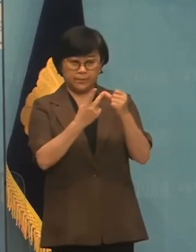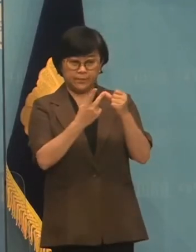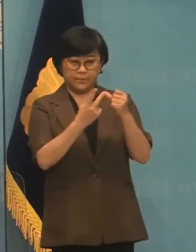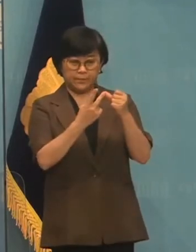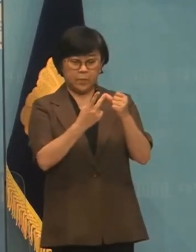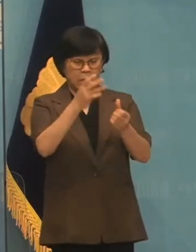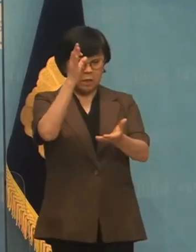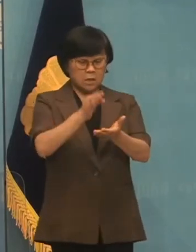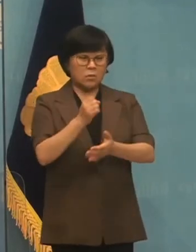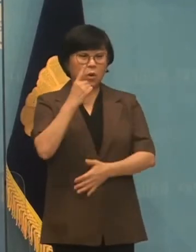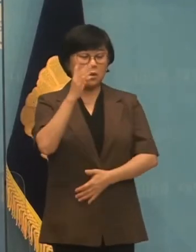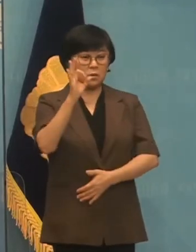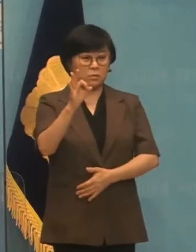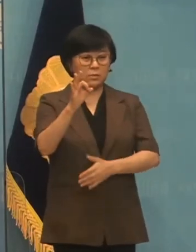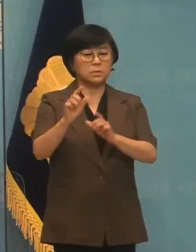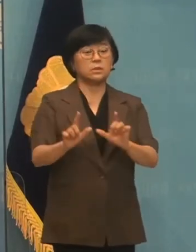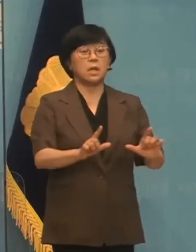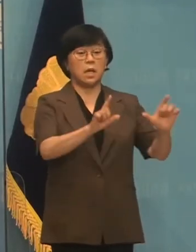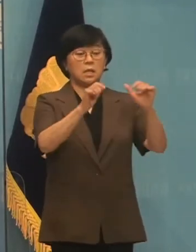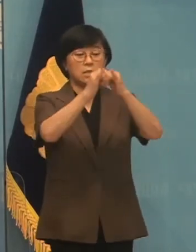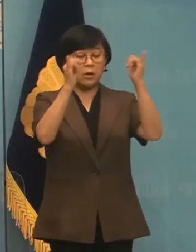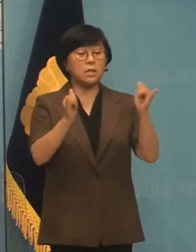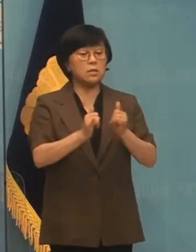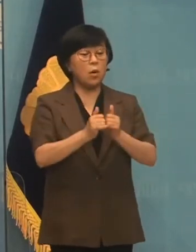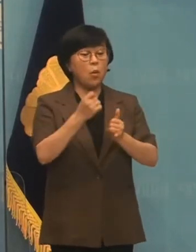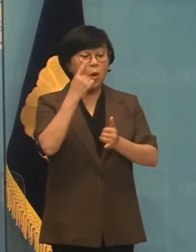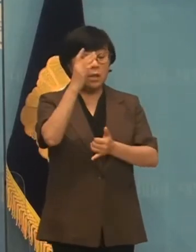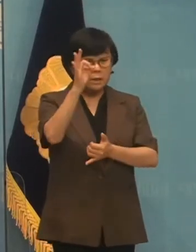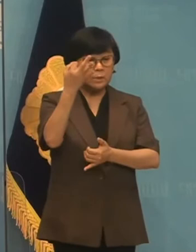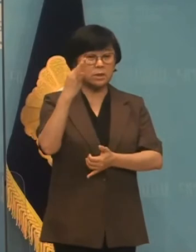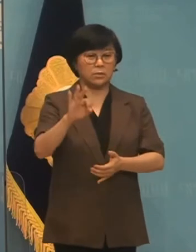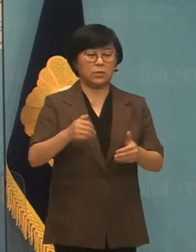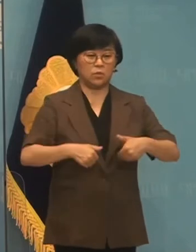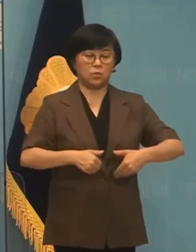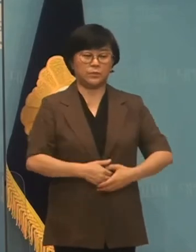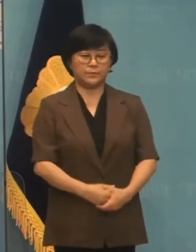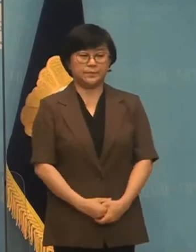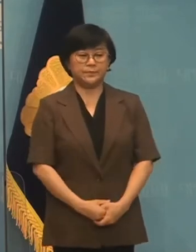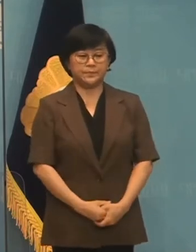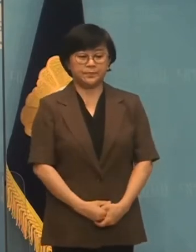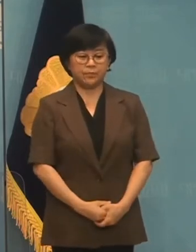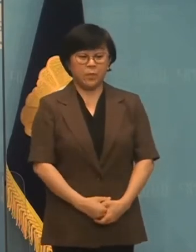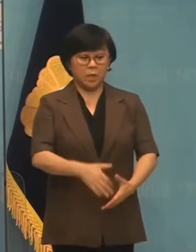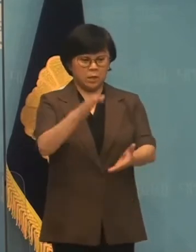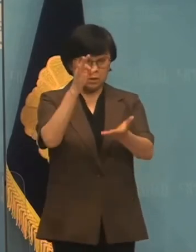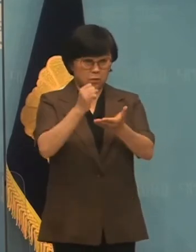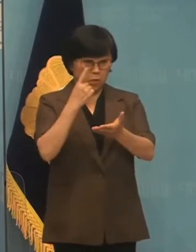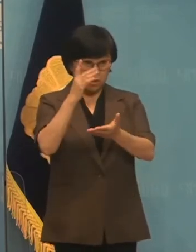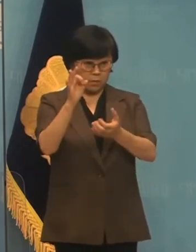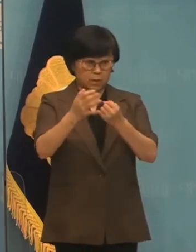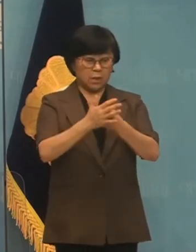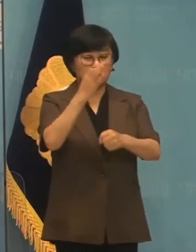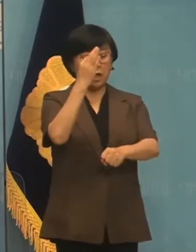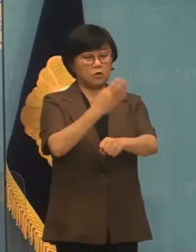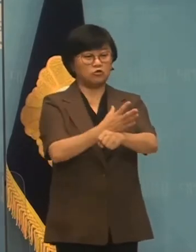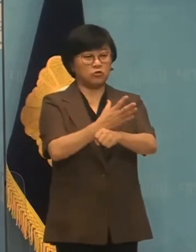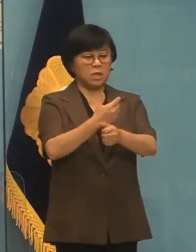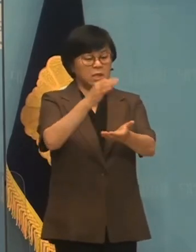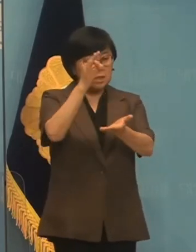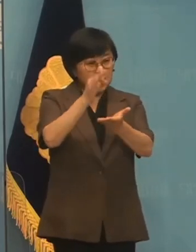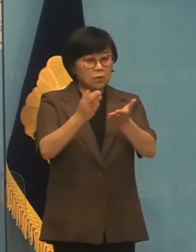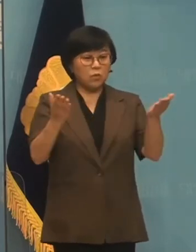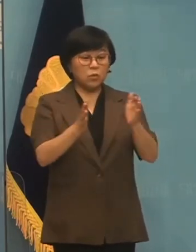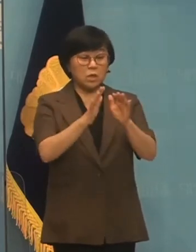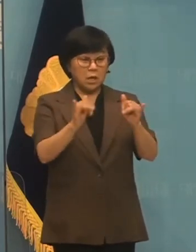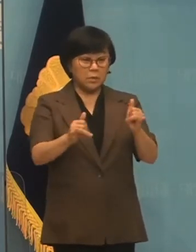최저임금은 사회적 임금이라는 것을 인정해야 합니다. 최저임금이 단순히 저임금 노동자들